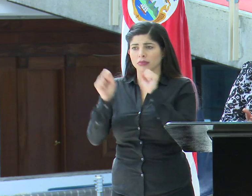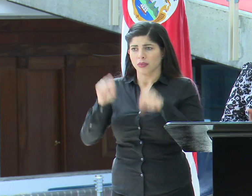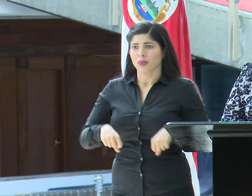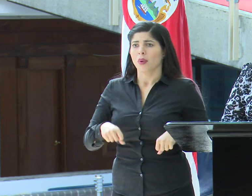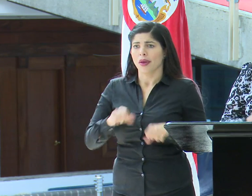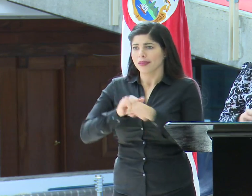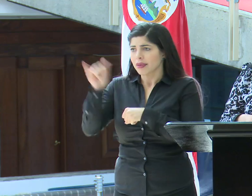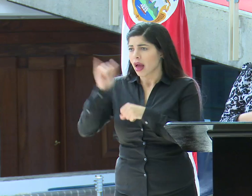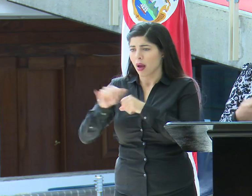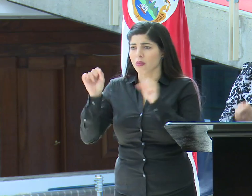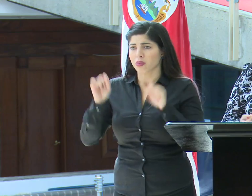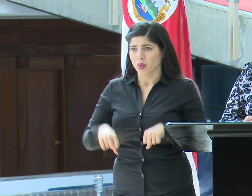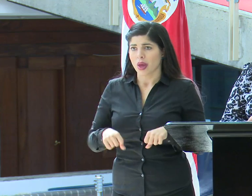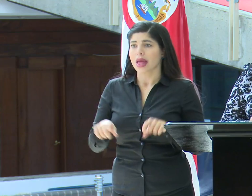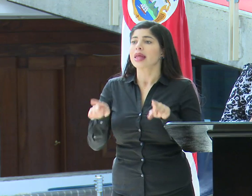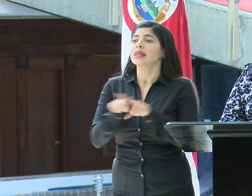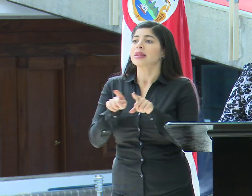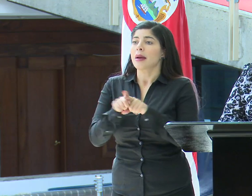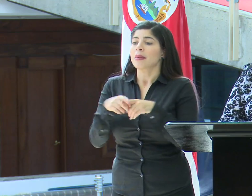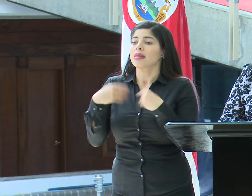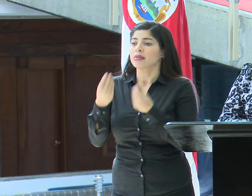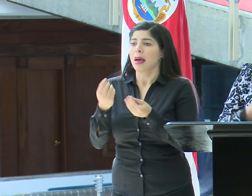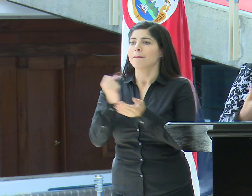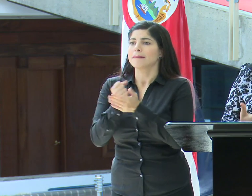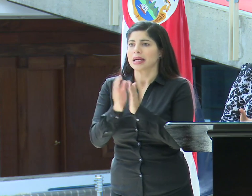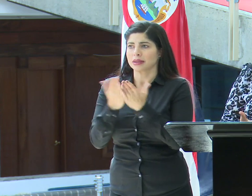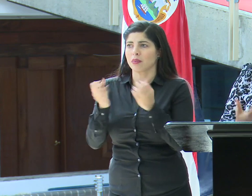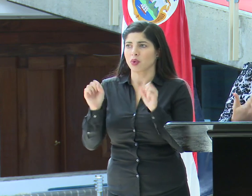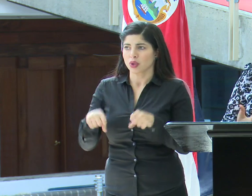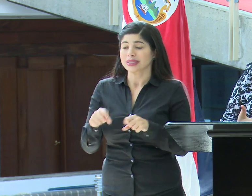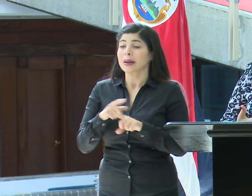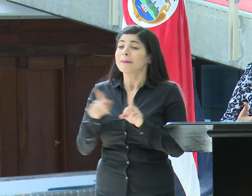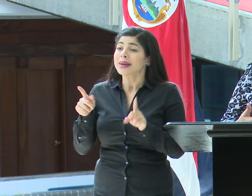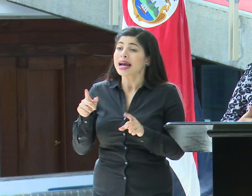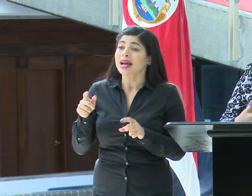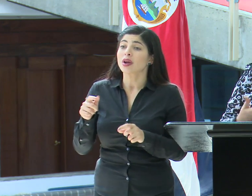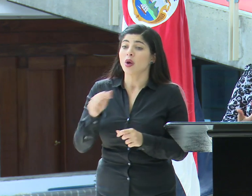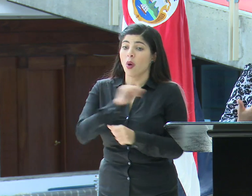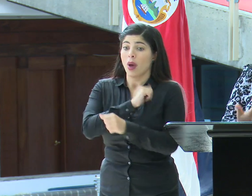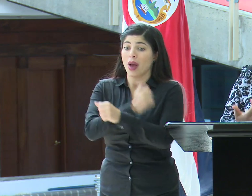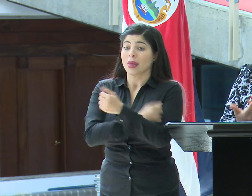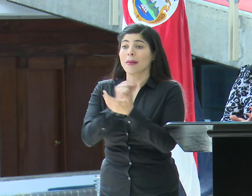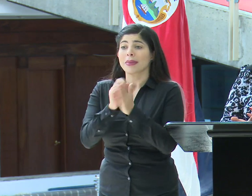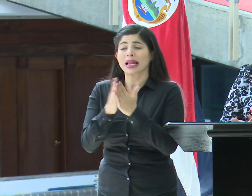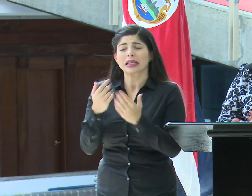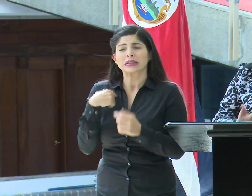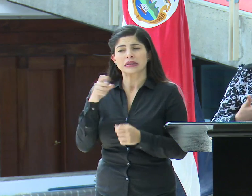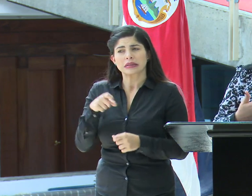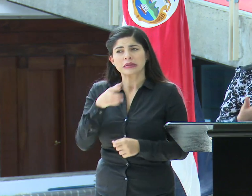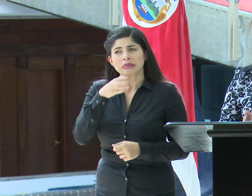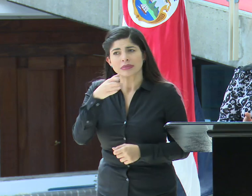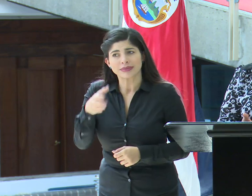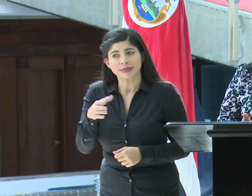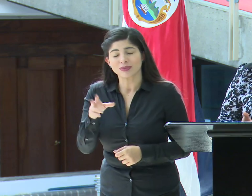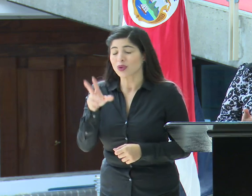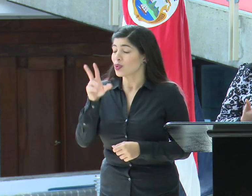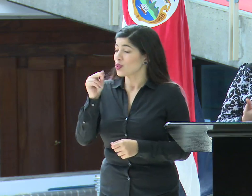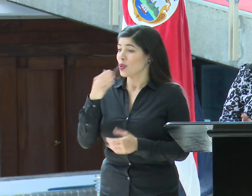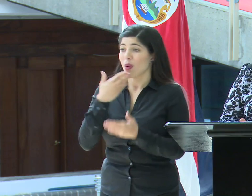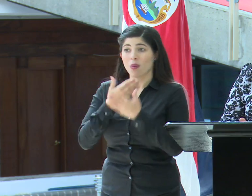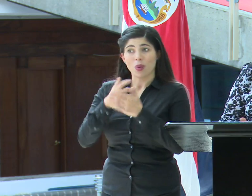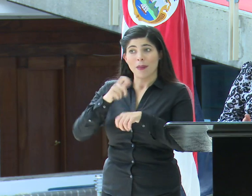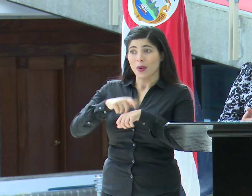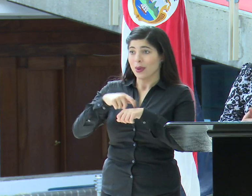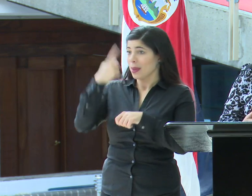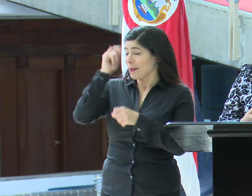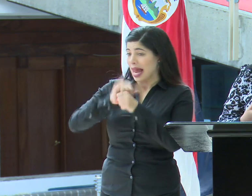viajar y también se están emitiendo pasaportes. Sin embargo, como autoridad migratoria quisiera insistir en algo. No es un momento para